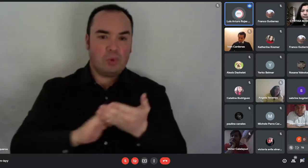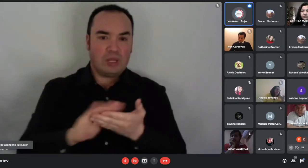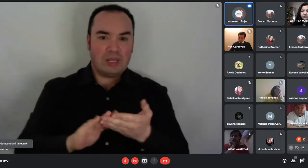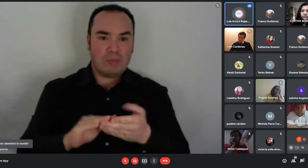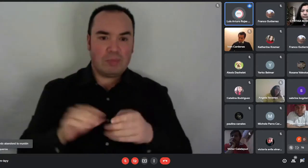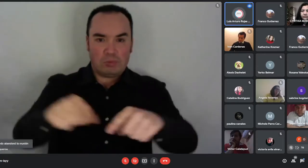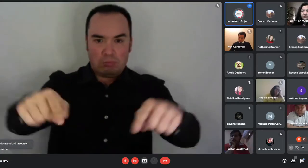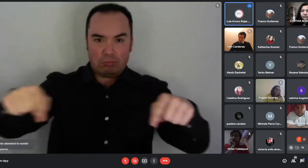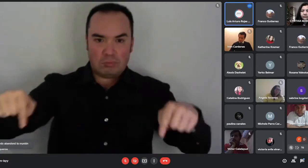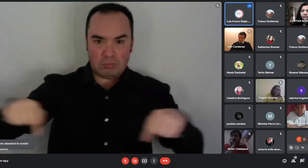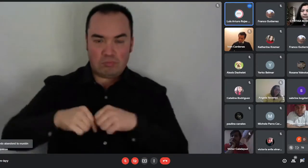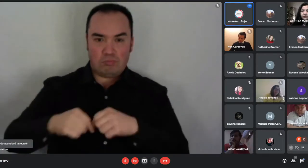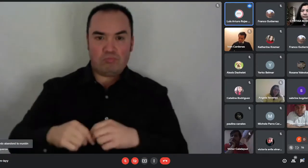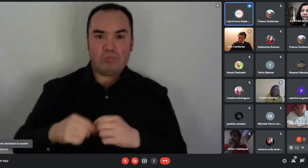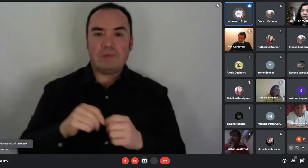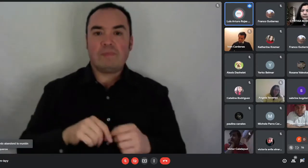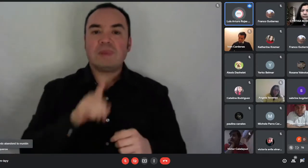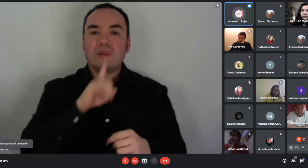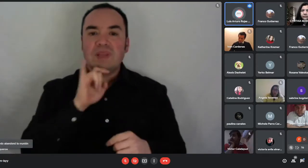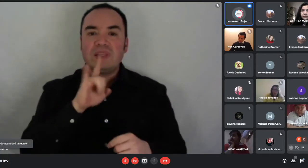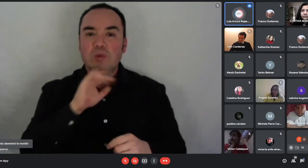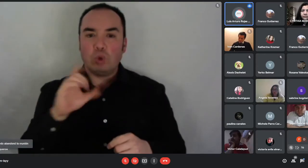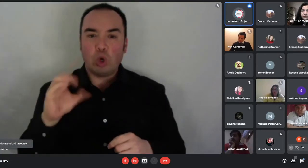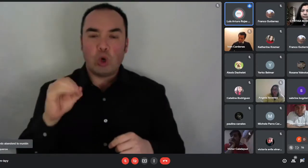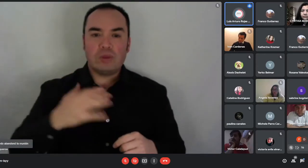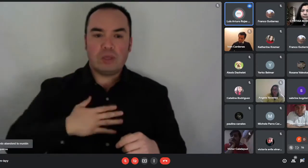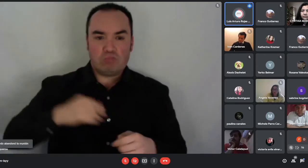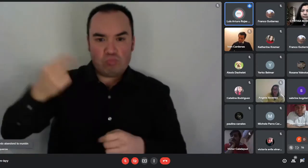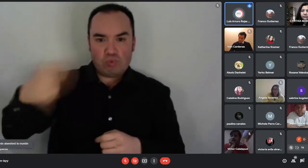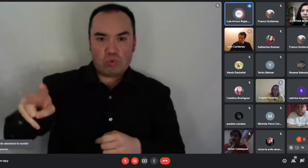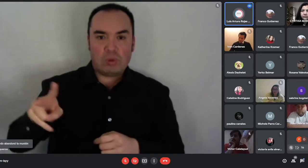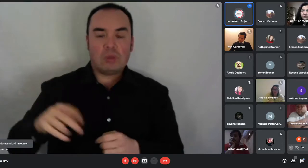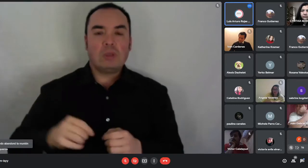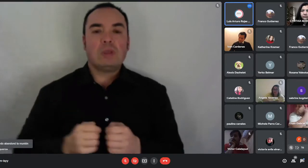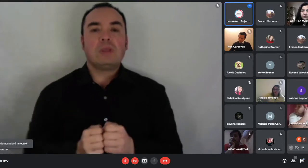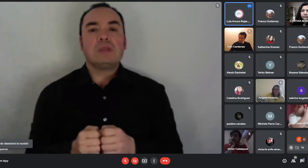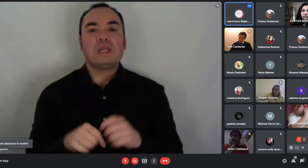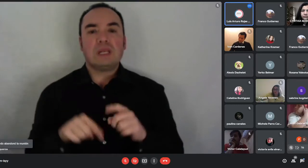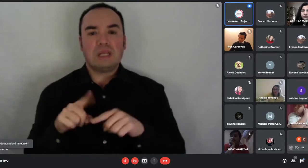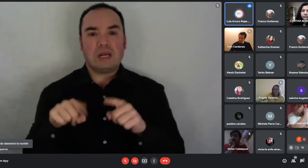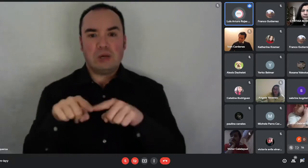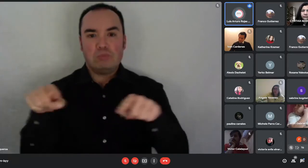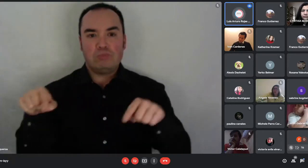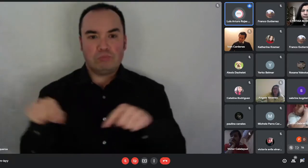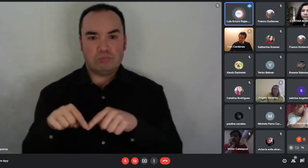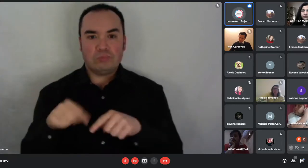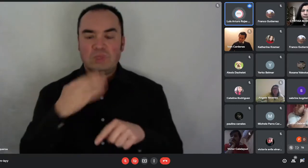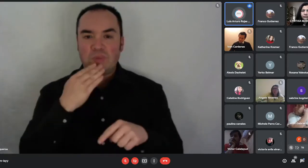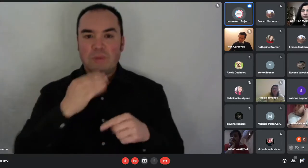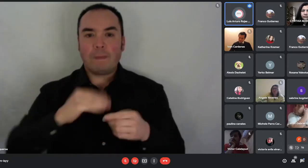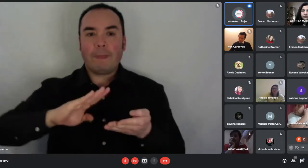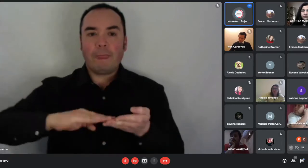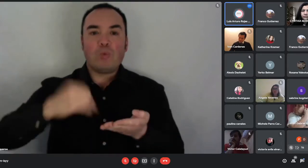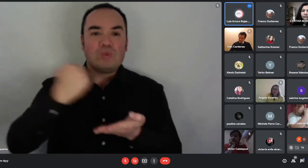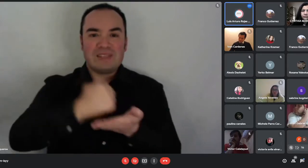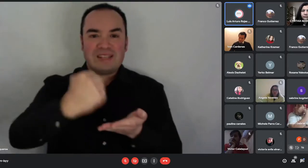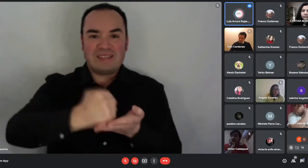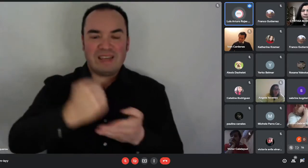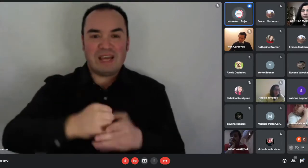que acredita el dominio sobre el terreno, el certificado de factibilidad de agua potable, alcantarillado y energía